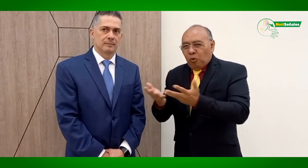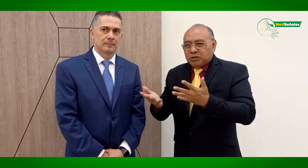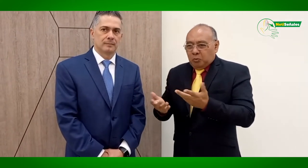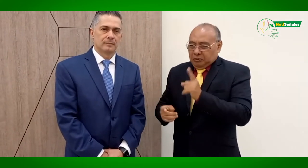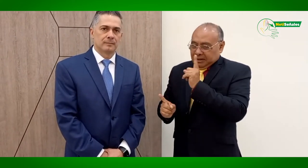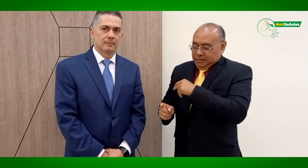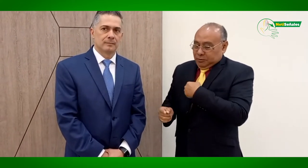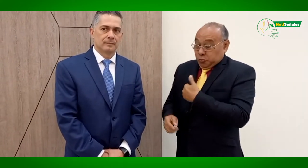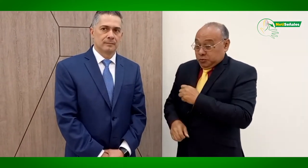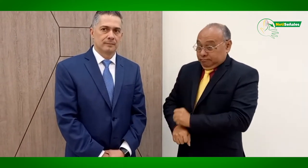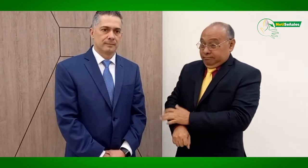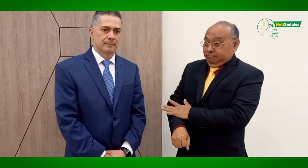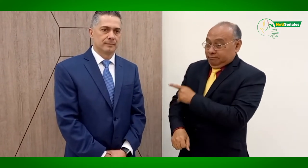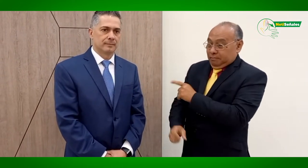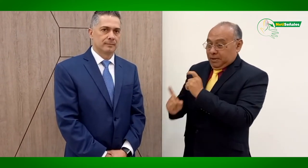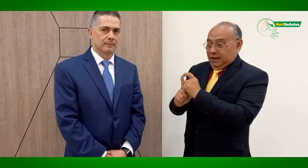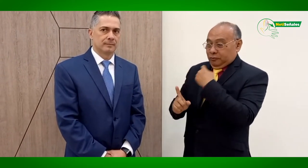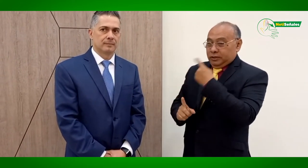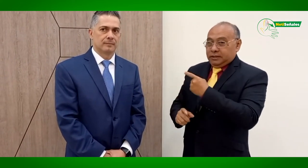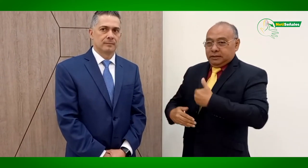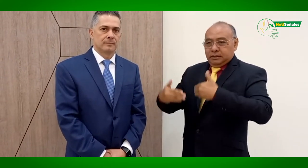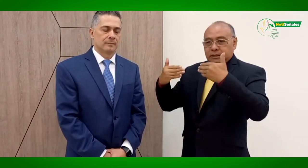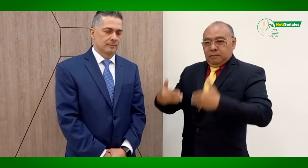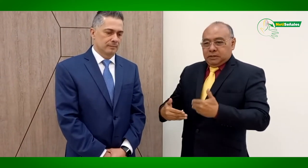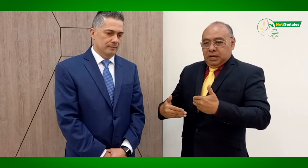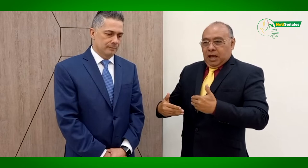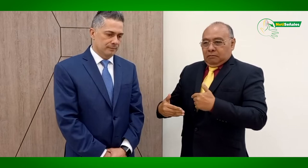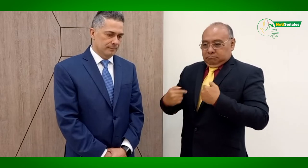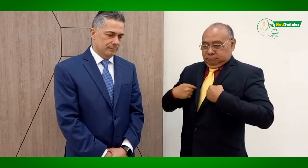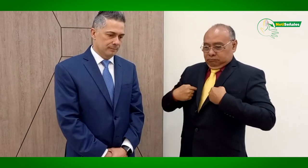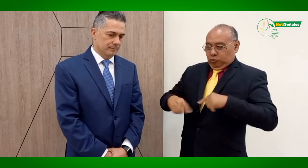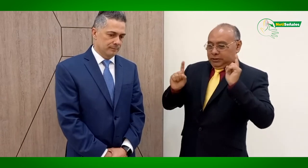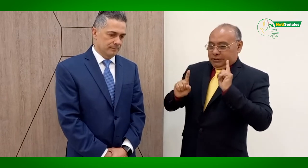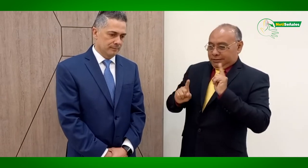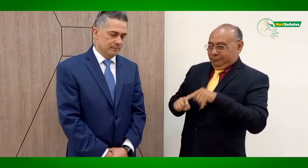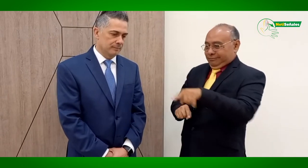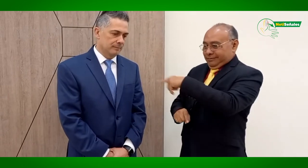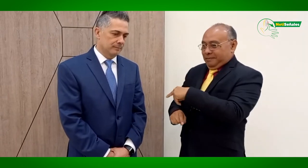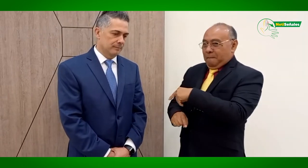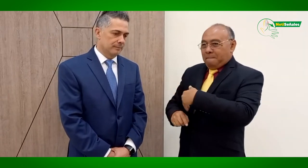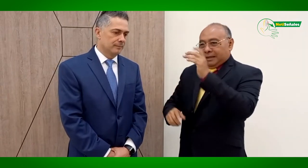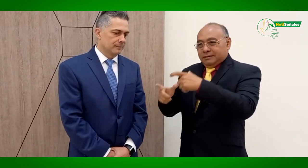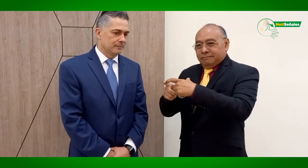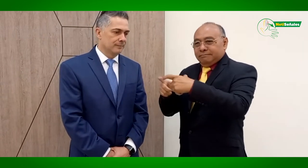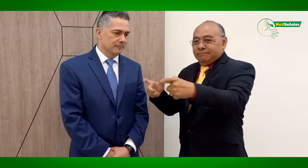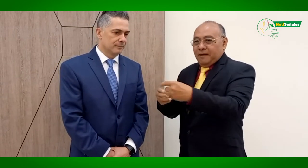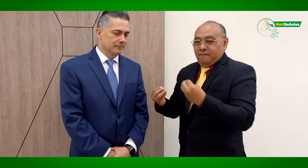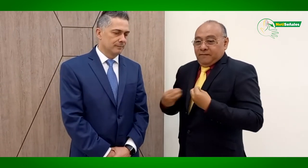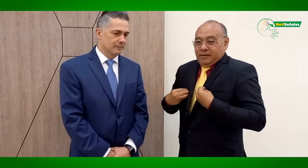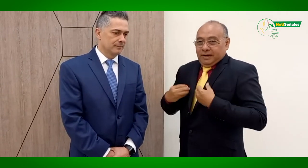accesibilidad en la ciudad de Medellín? Porque hoy decía usted que la discapacidad no está en nosotros, sino que está en esta